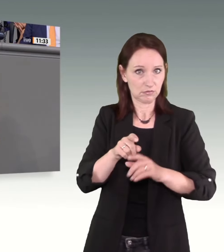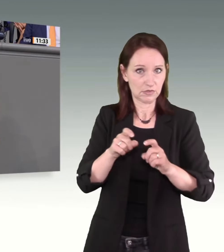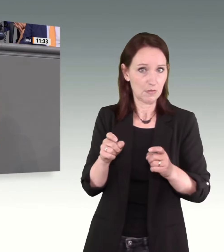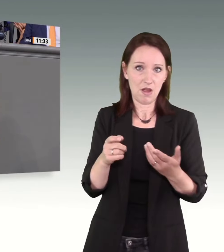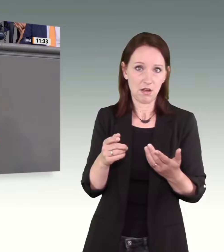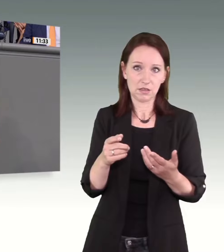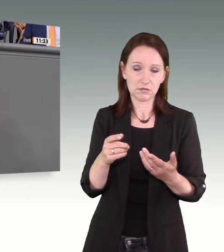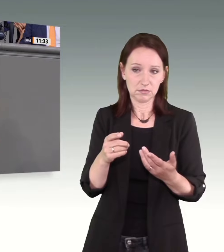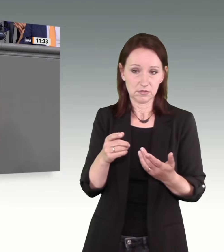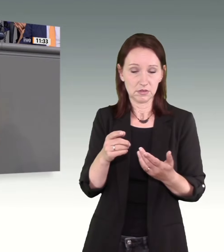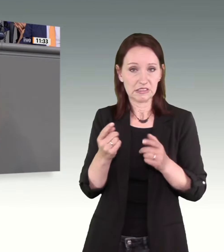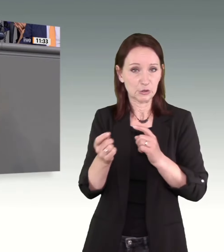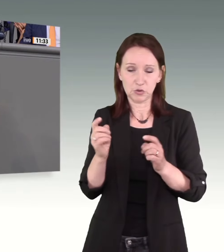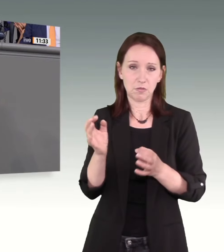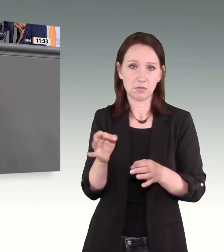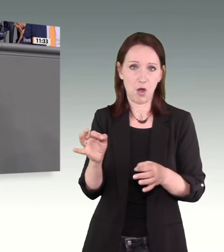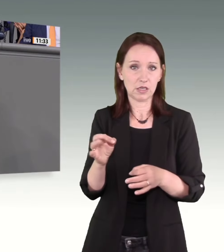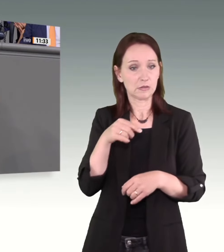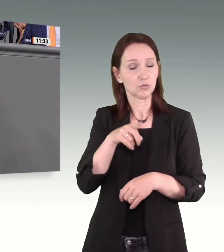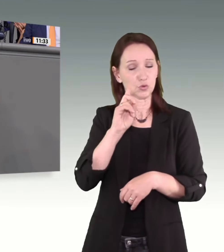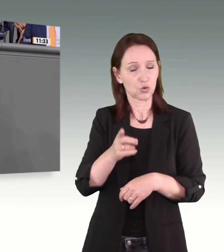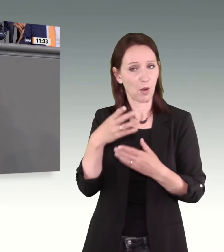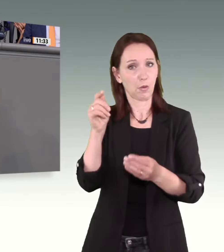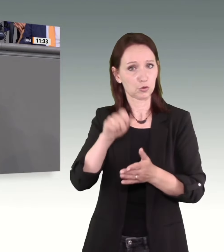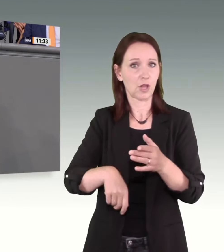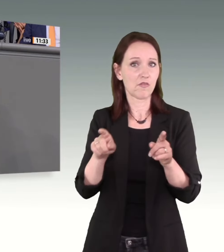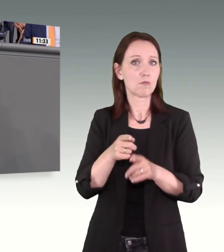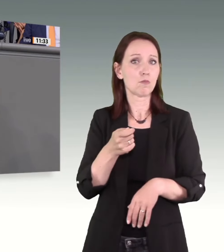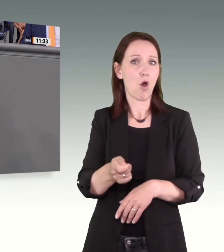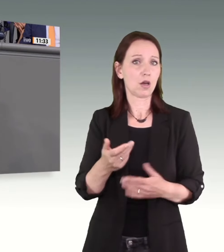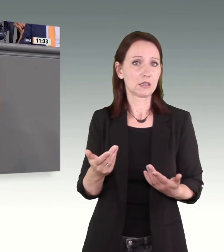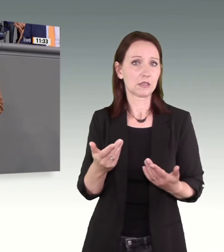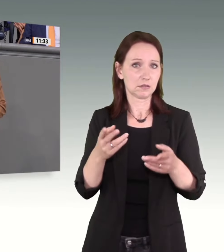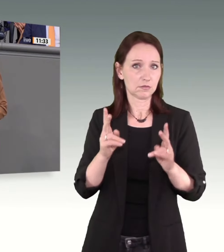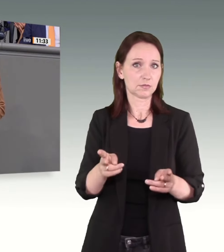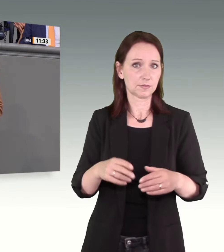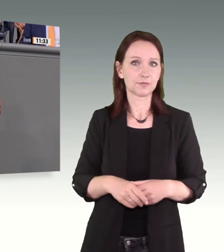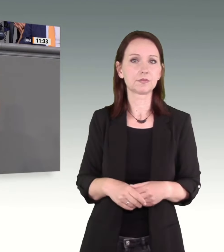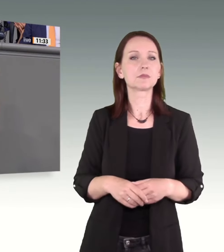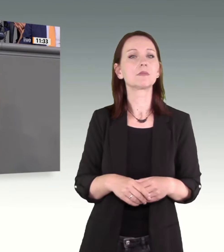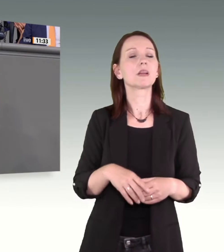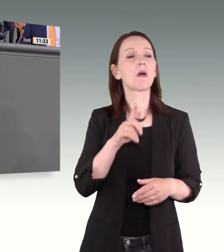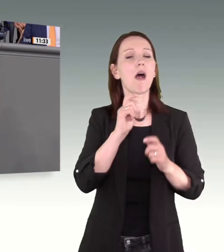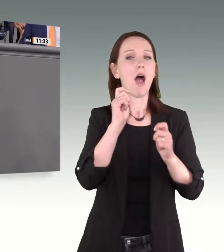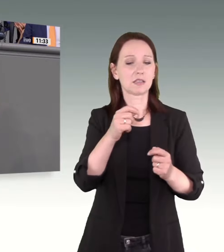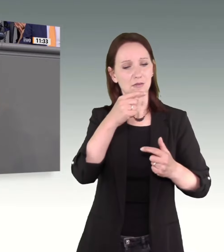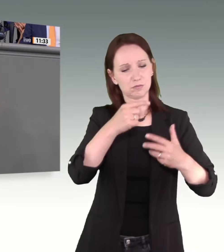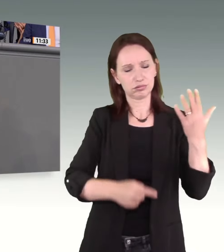auch als Mord bestraft werden können. Ich möchte nur ein paar Teilaspekte herausgreifen, weil er sehr vielschichtig ist, der Antrag.